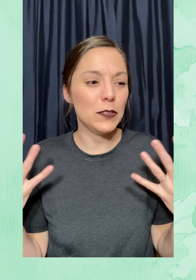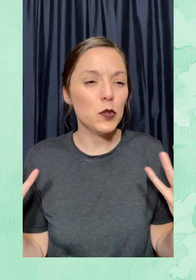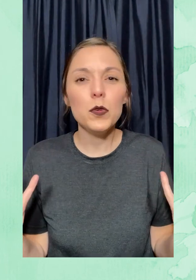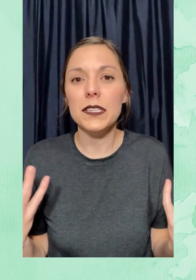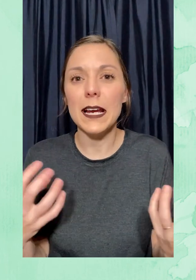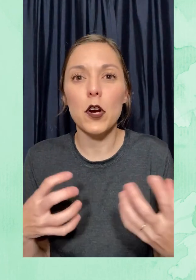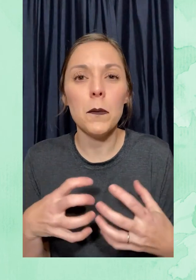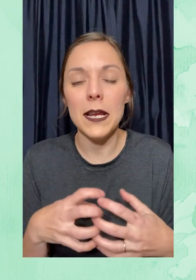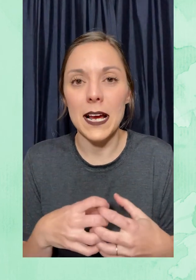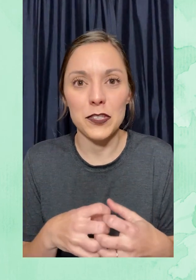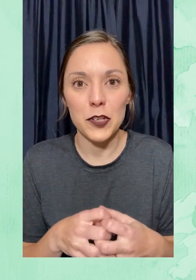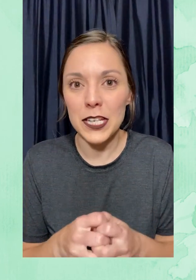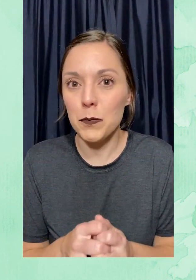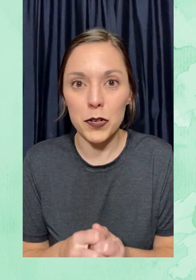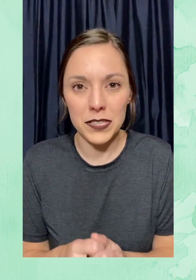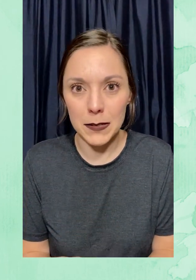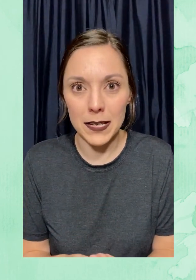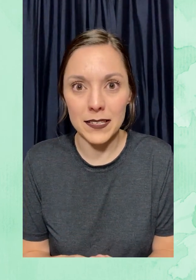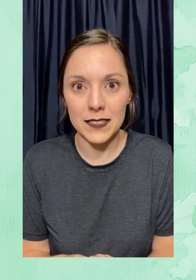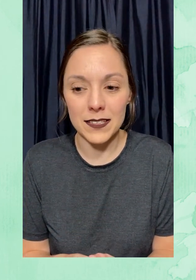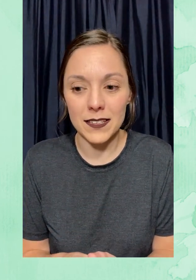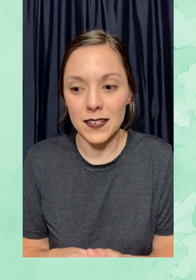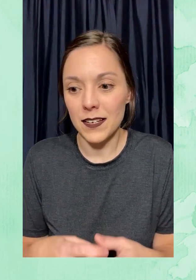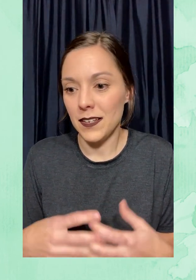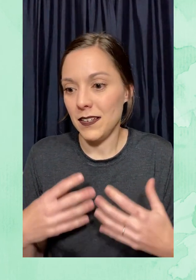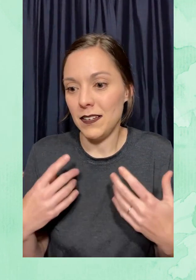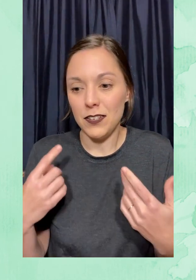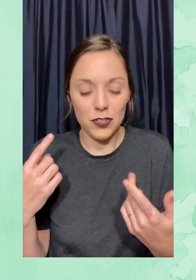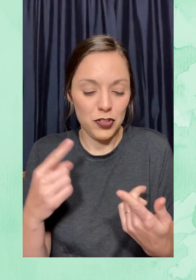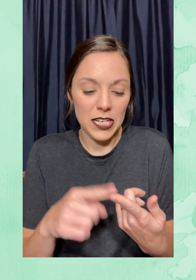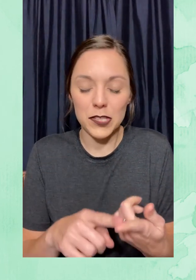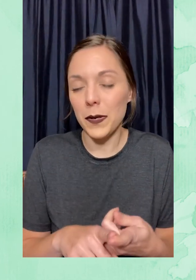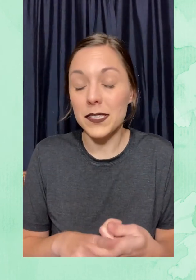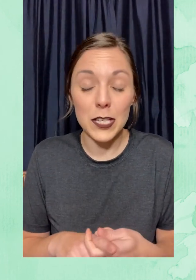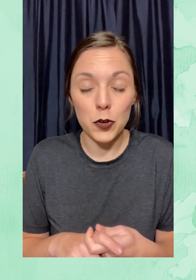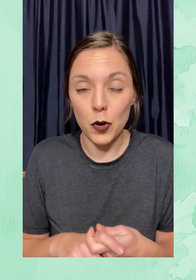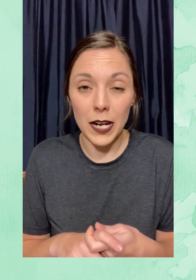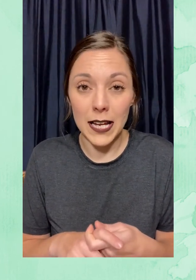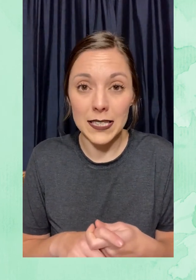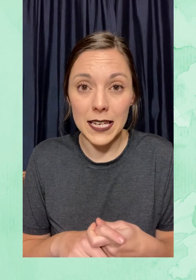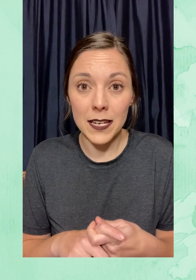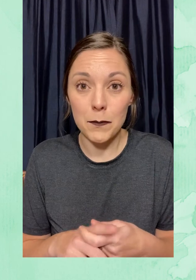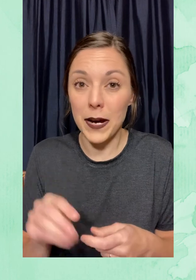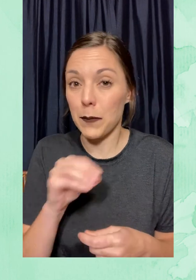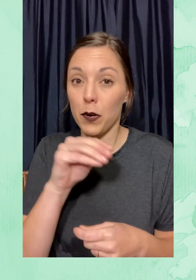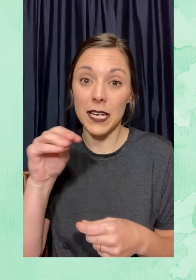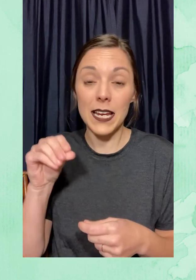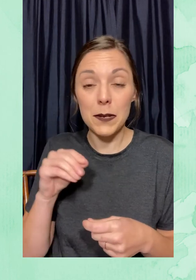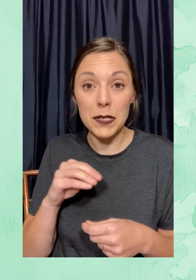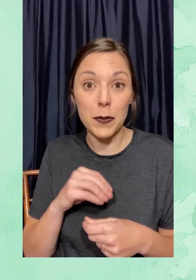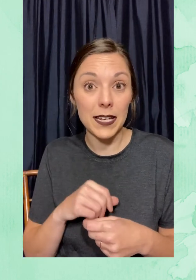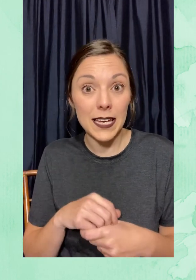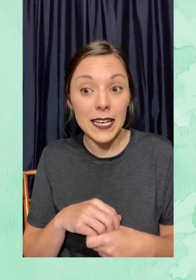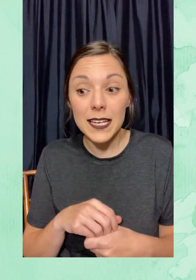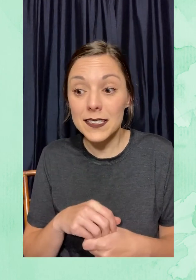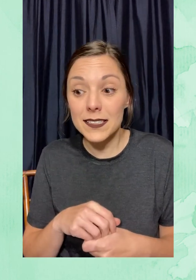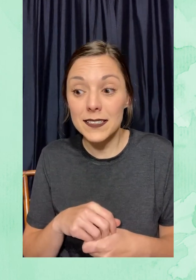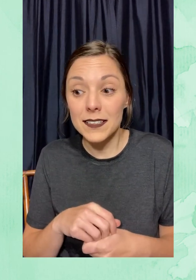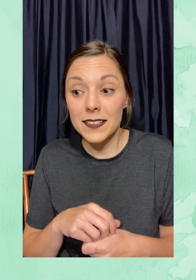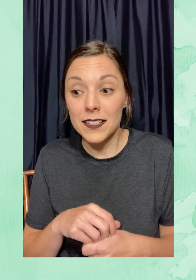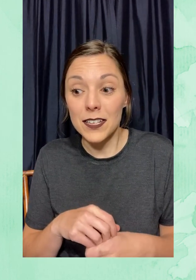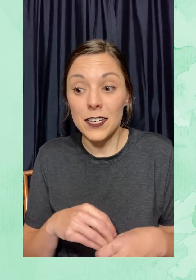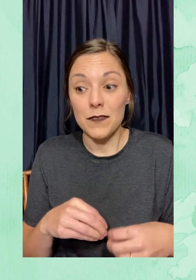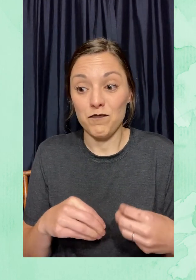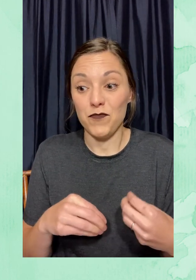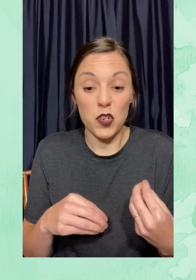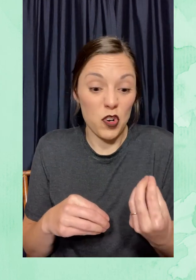multitud de combinaciones posibles. Chispas de chocolate para poner en mis panqueques.